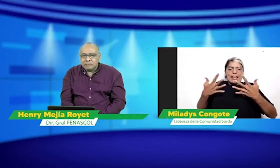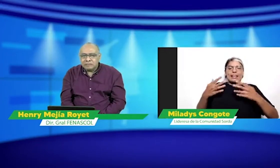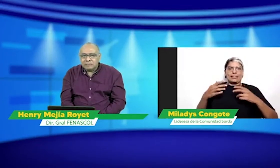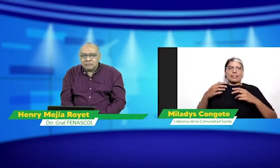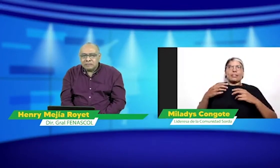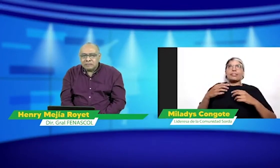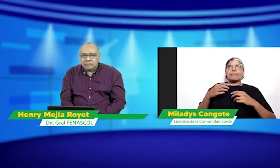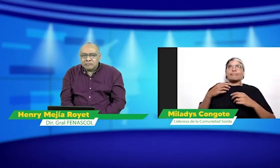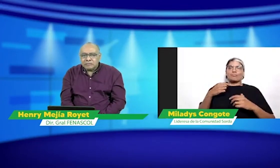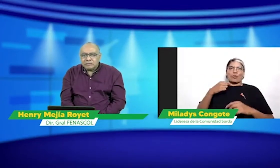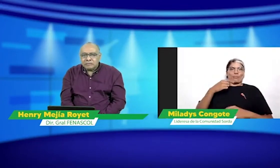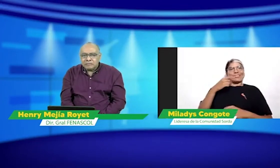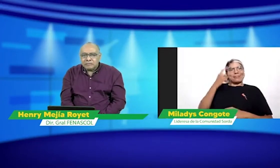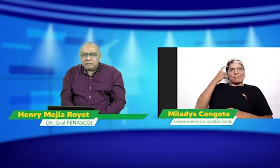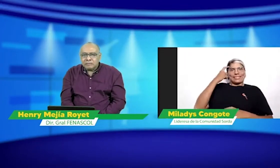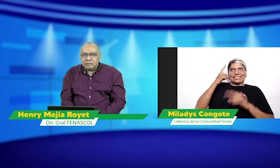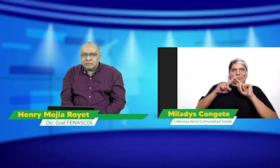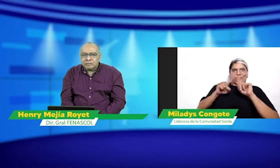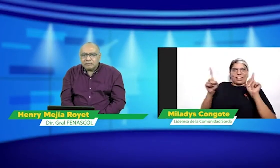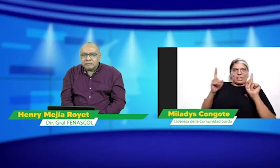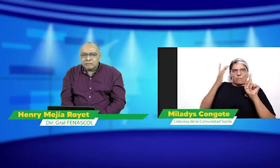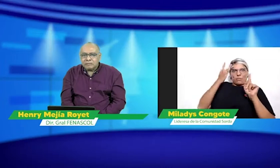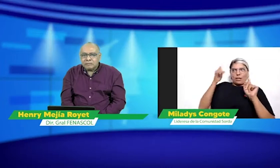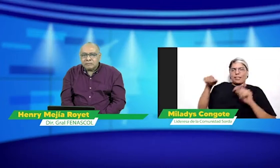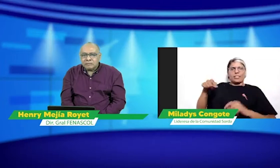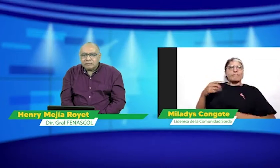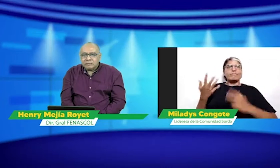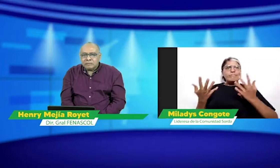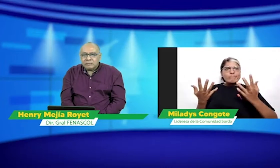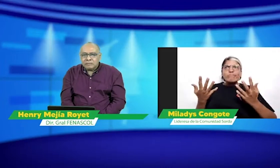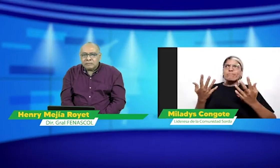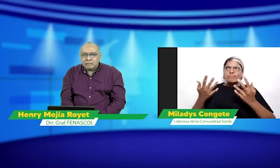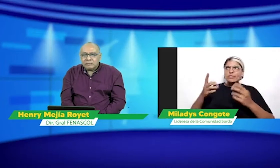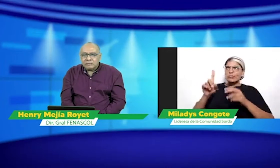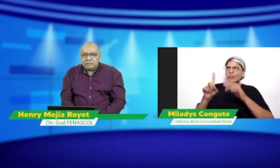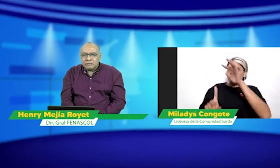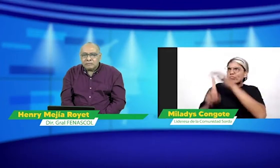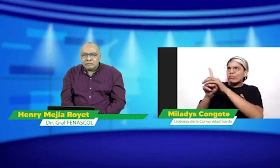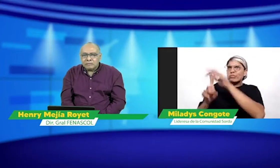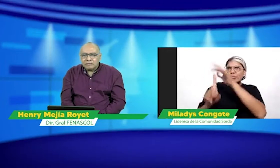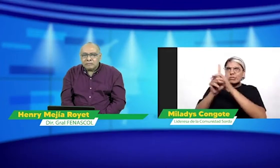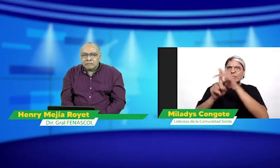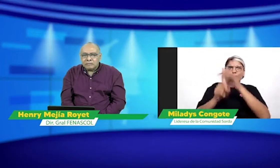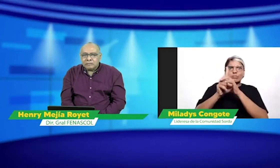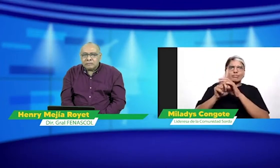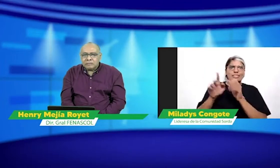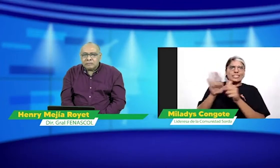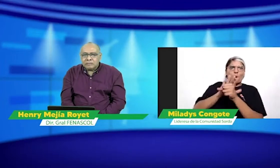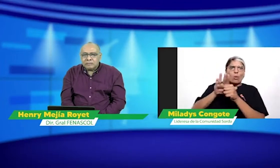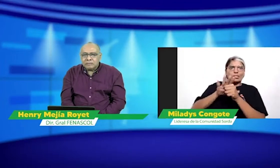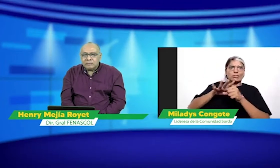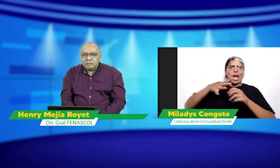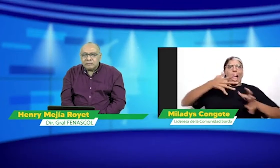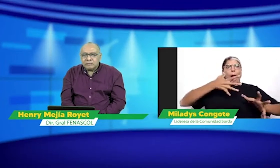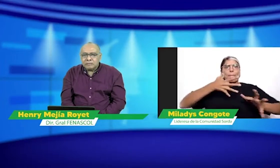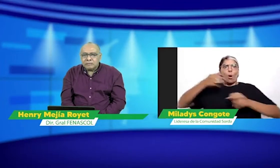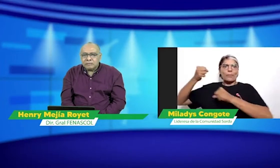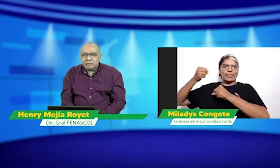Acciones, me refiero a, tenemos distintos, distintas posturas, ¿sí? A